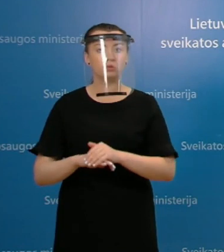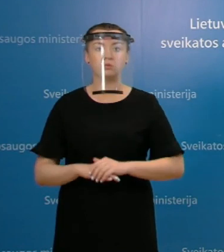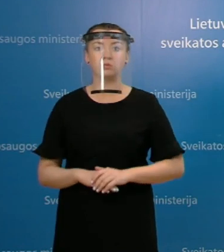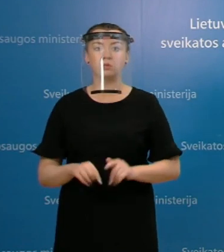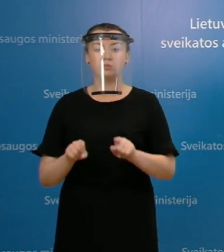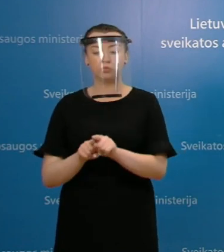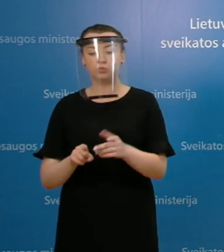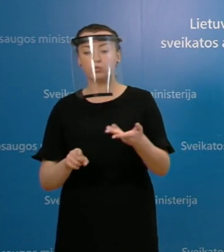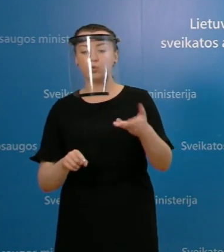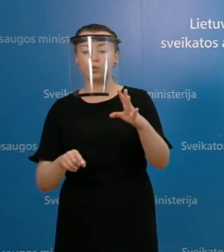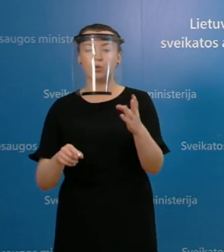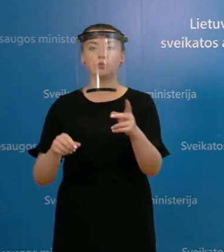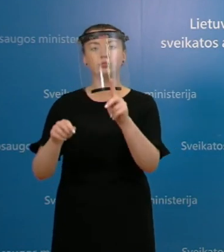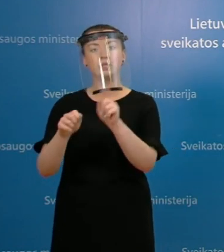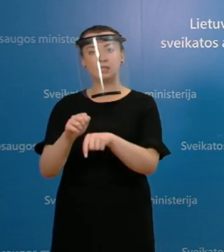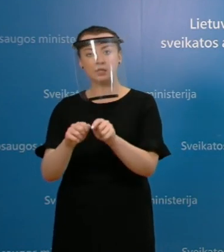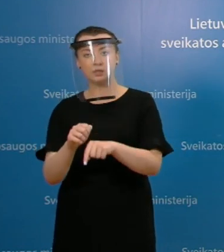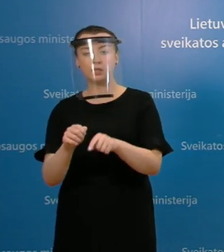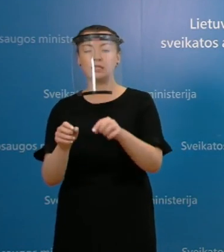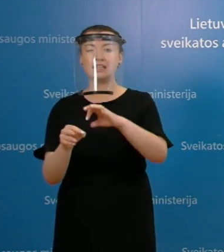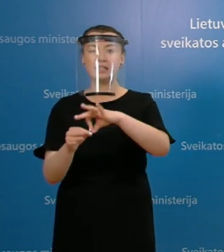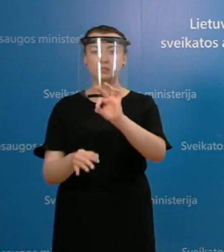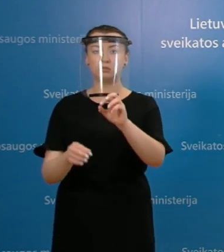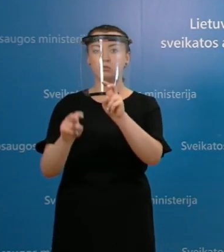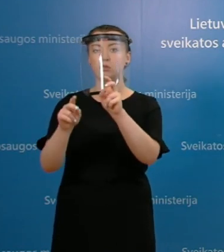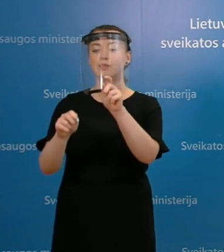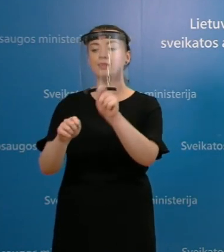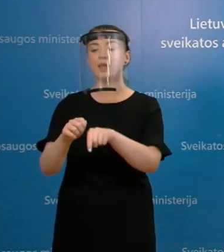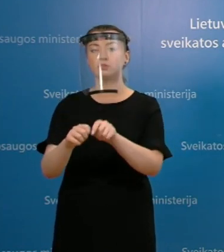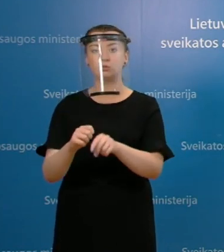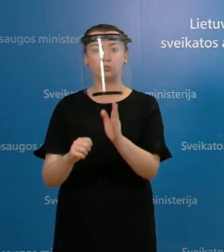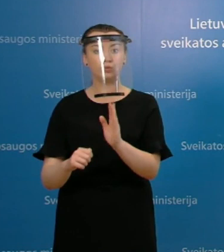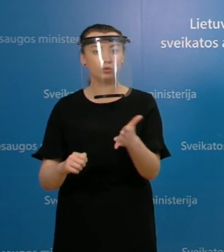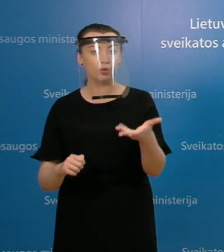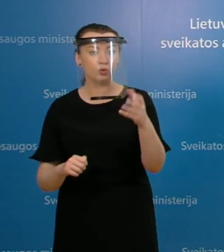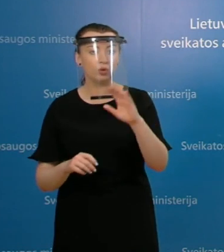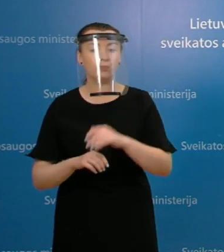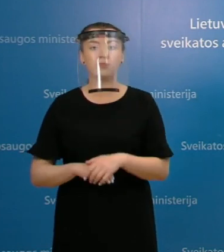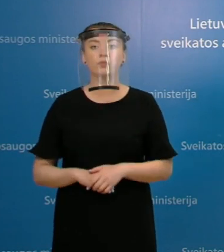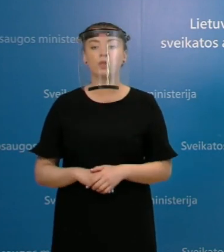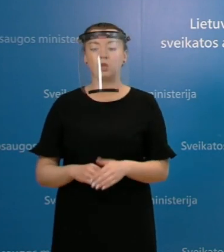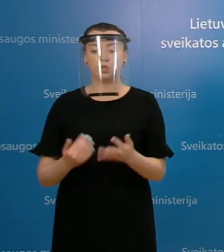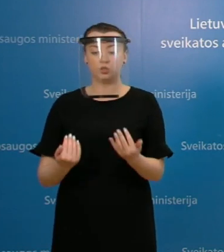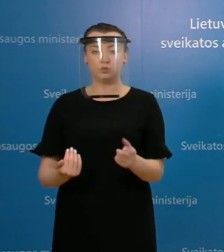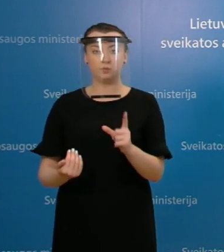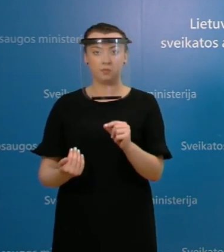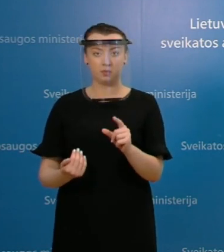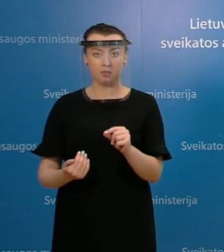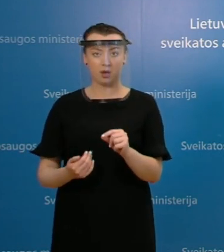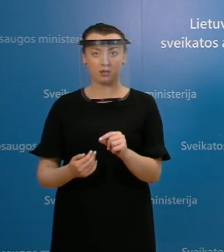tiesiog daugiau įmama mėginių, daugiau bus tiksliniu testavimu. Ir šį pirmadienį